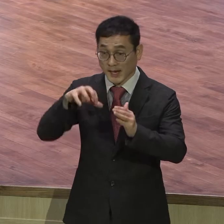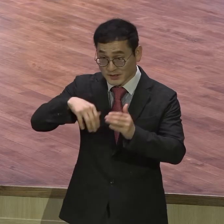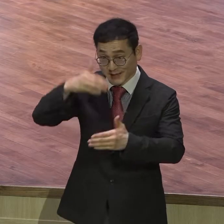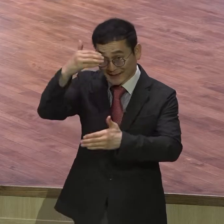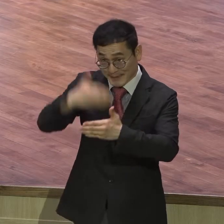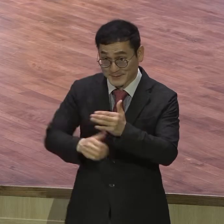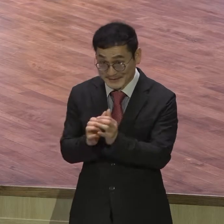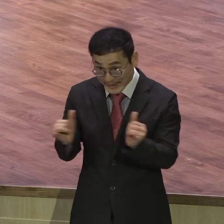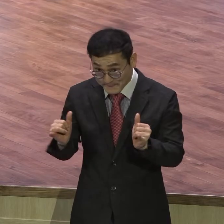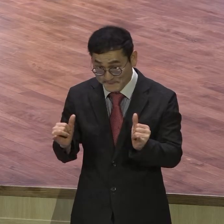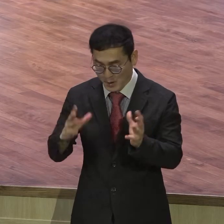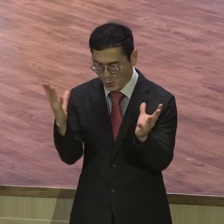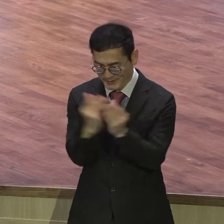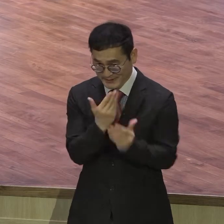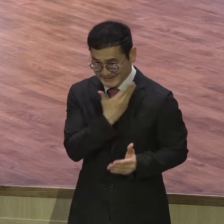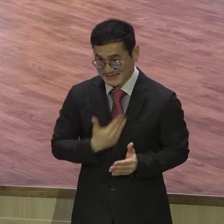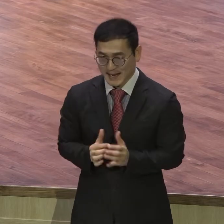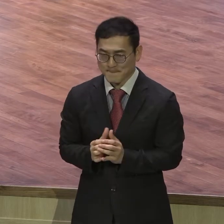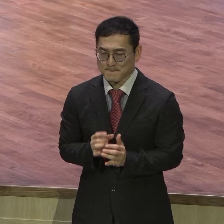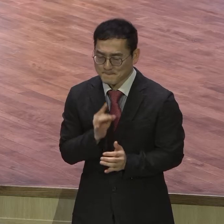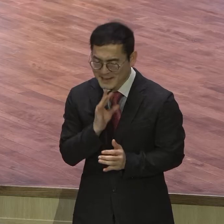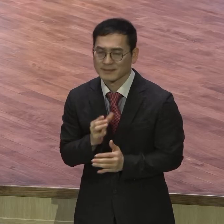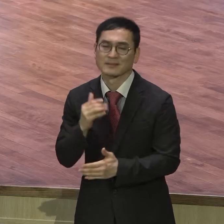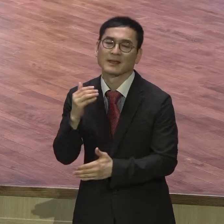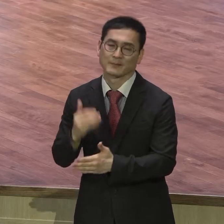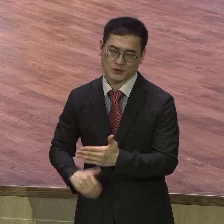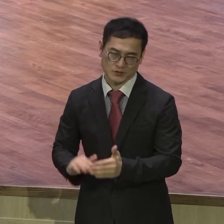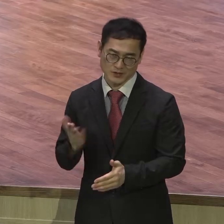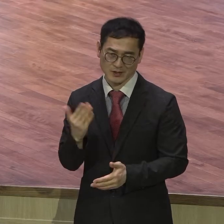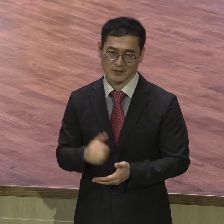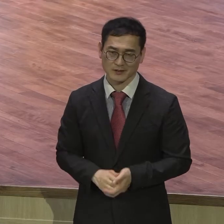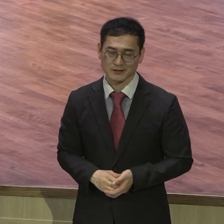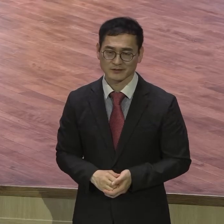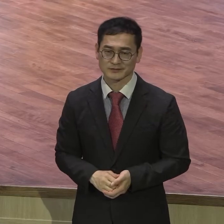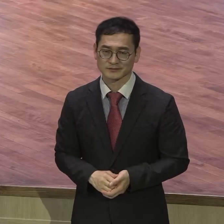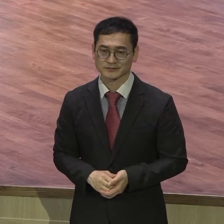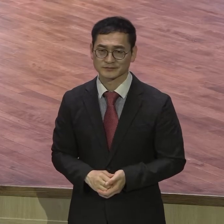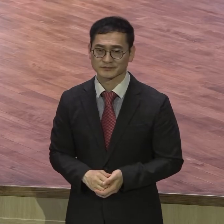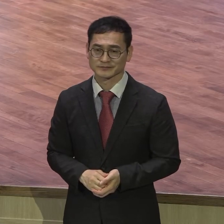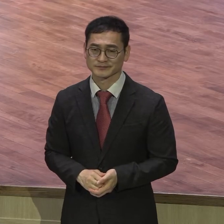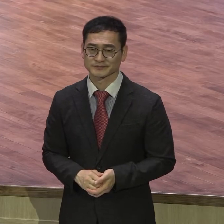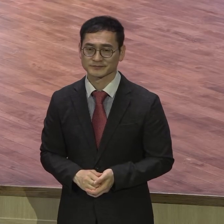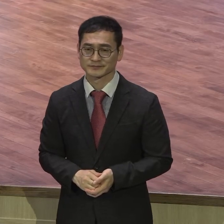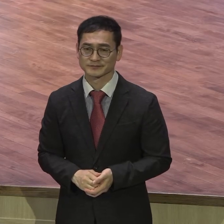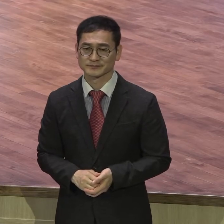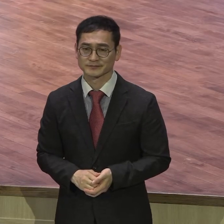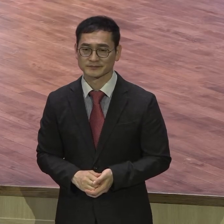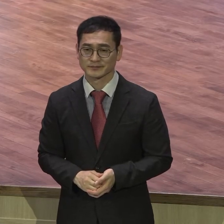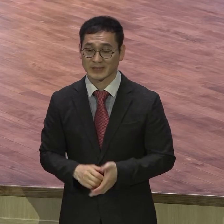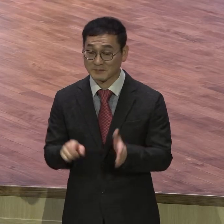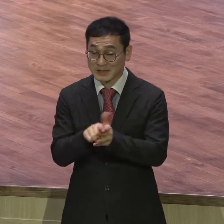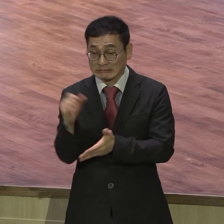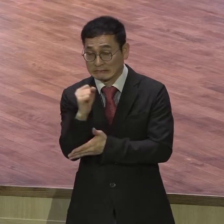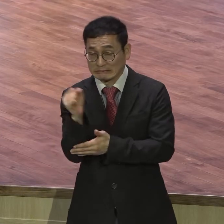제자만 남아요 절대 제자 정말 현장 현장 전도 확실하게 예수가 그리워 탐난 사람 제가 오늘